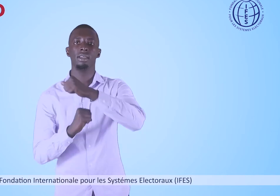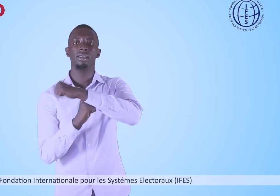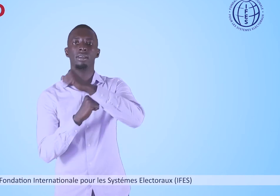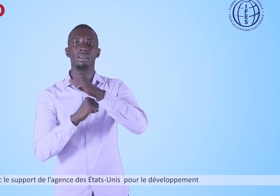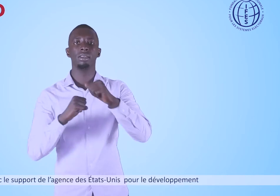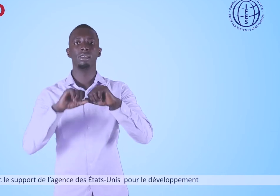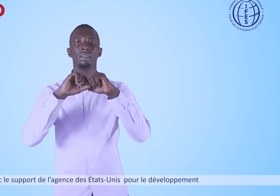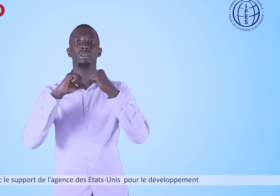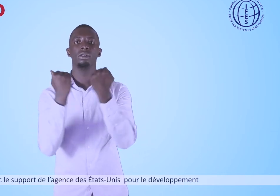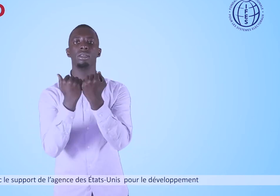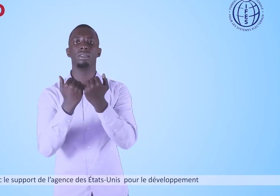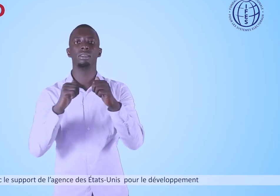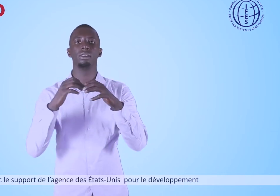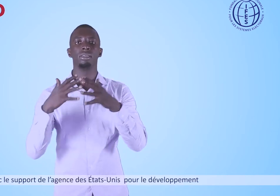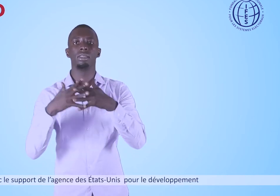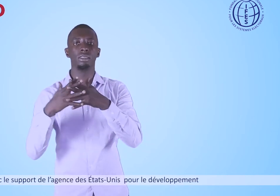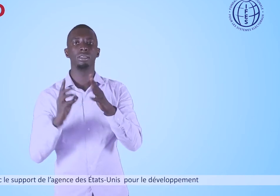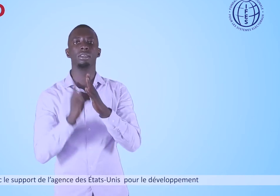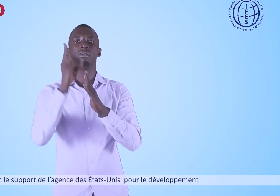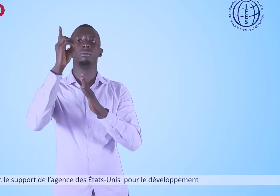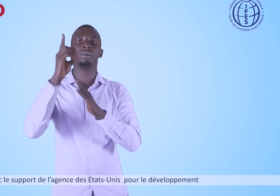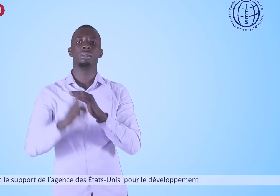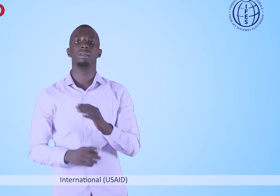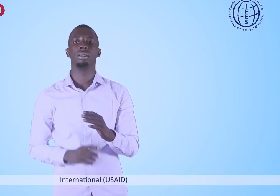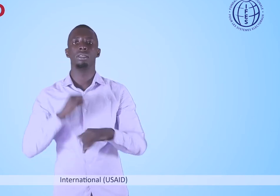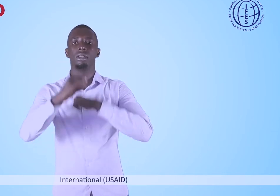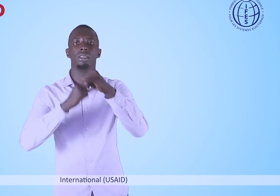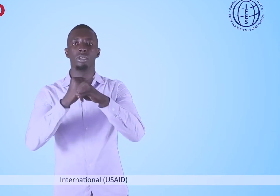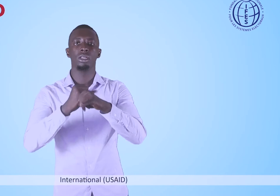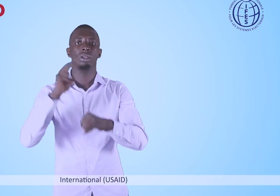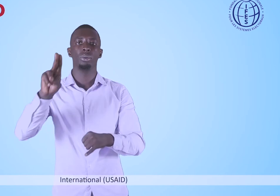avec le support de l'Agence des États-Unis pour le développement international, USAID,